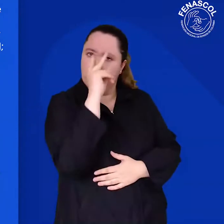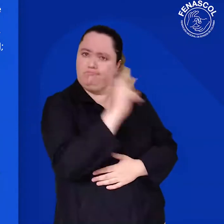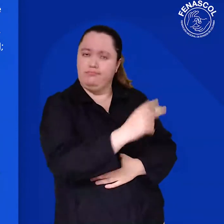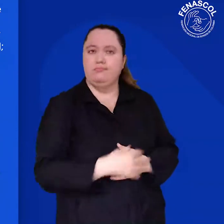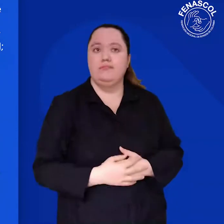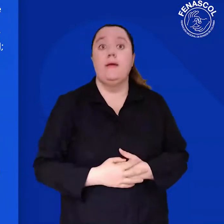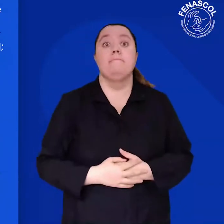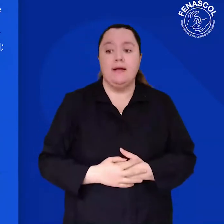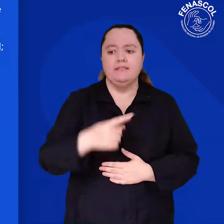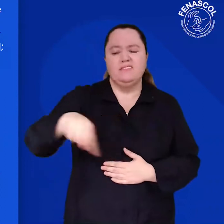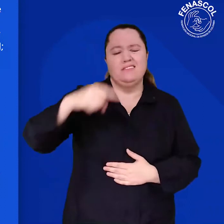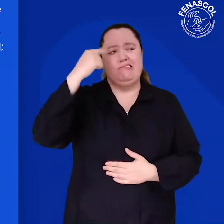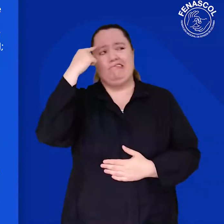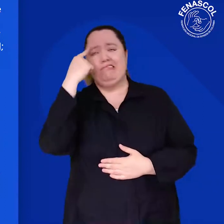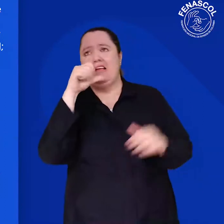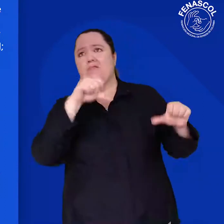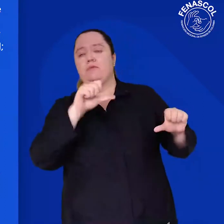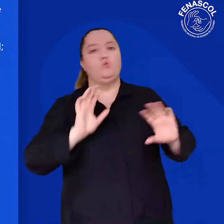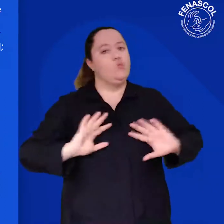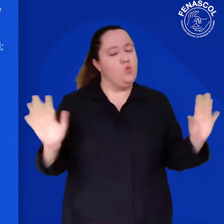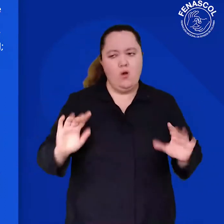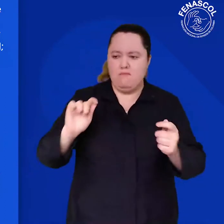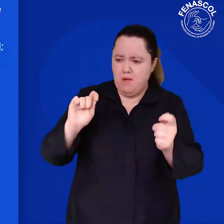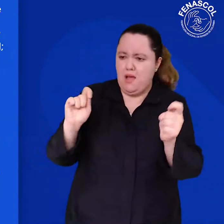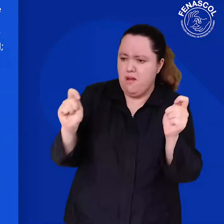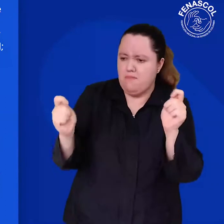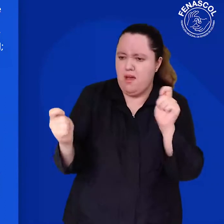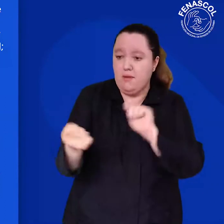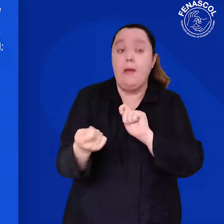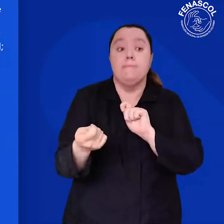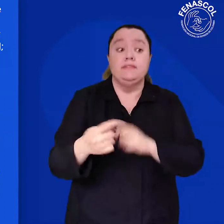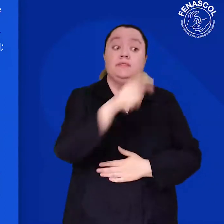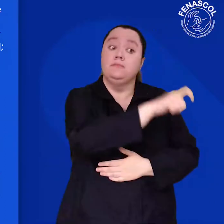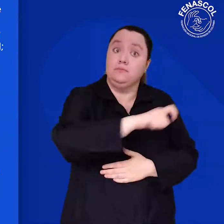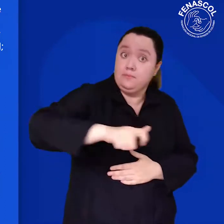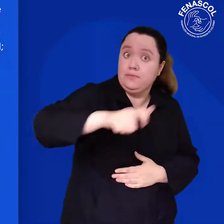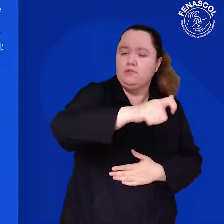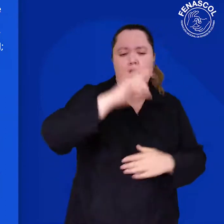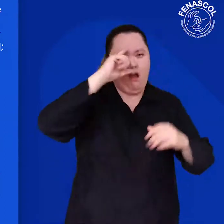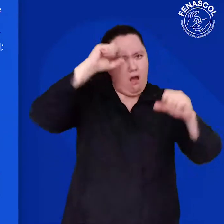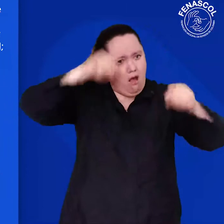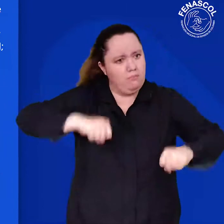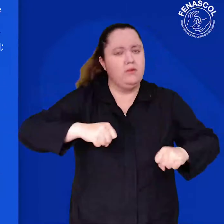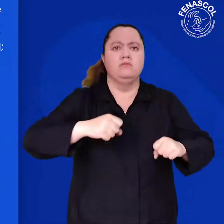estereotipos y promover la toma de conciencia respecto a las capacidades y aportaciones de las personas con discapacidad,